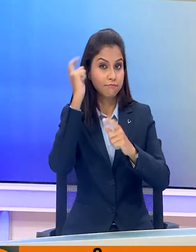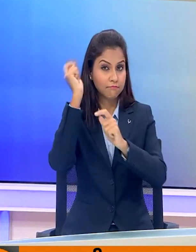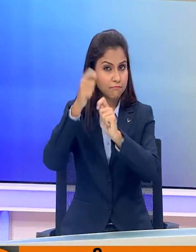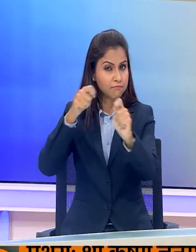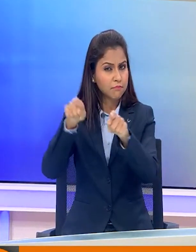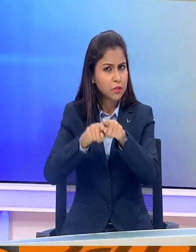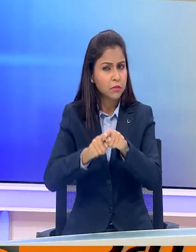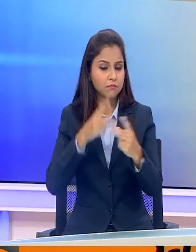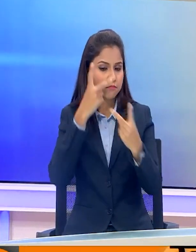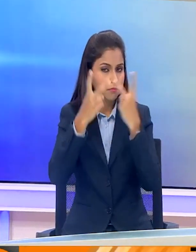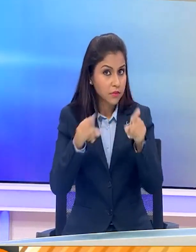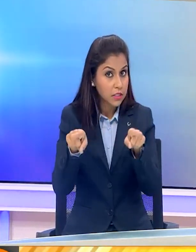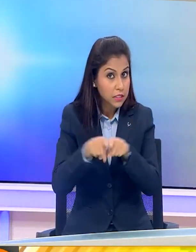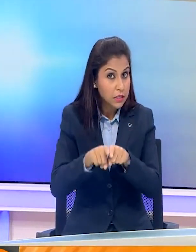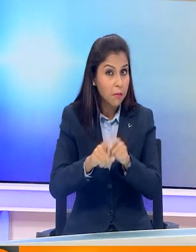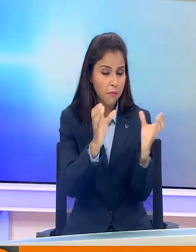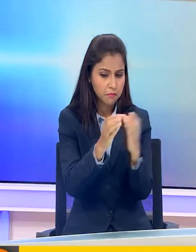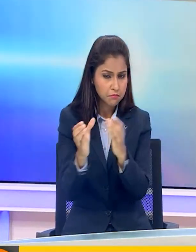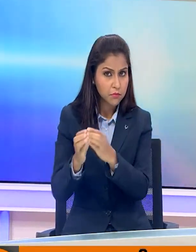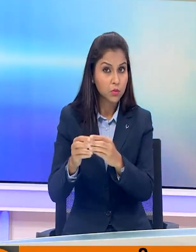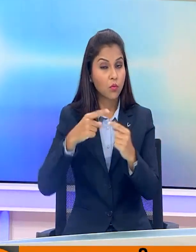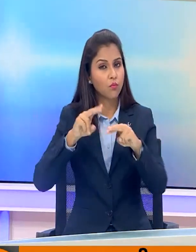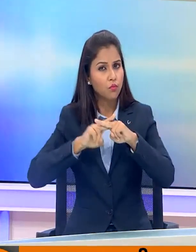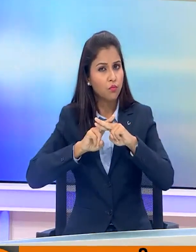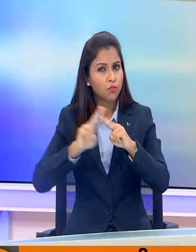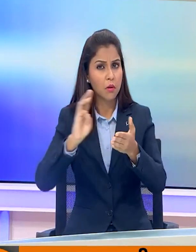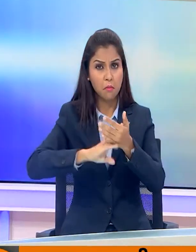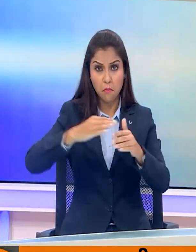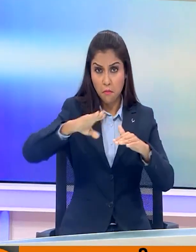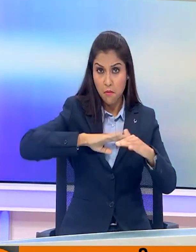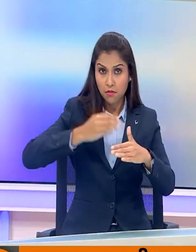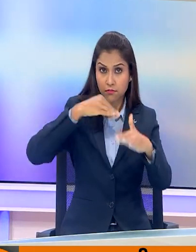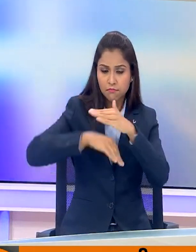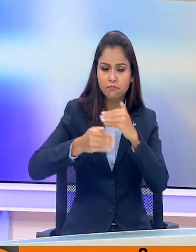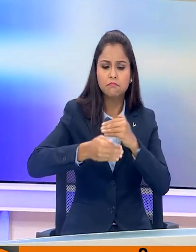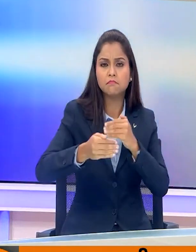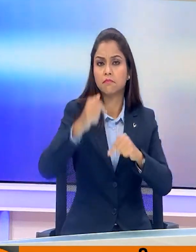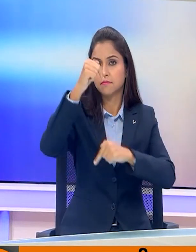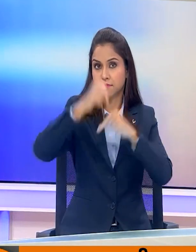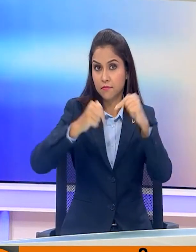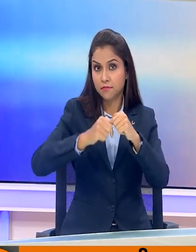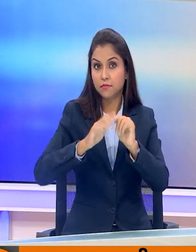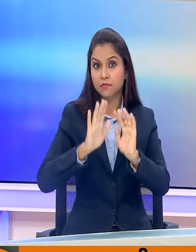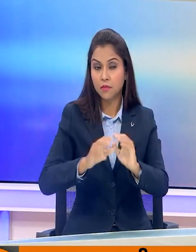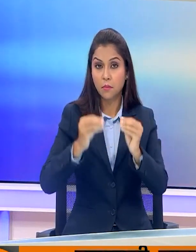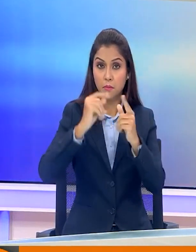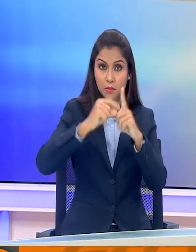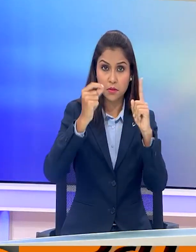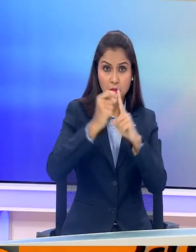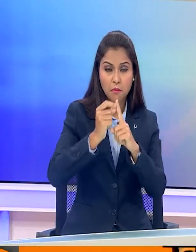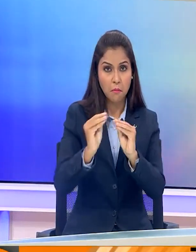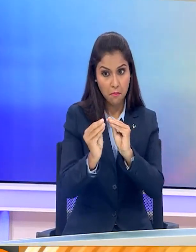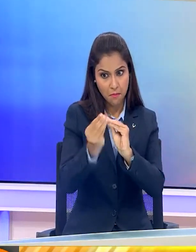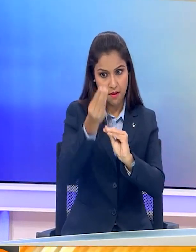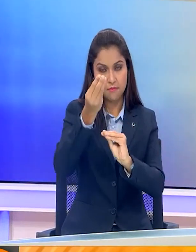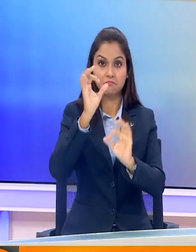था। इस दौरान उन्होंने पार्टी कारेकरताओं से महाराश्ट्र में आगामे विधान सभाचिनावों में भाजबा की बहतर